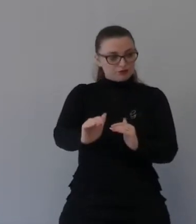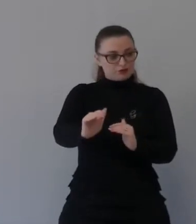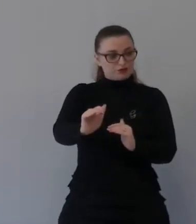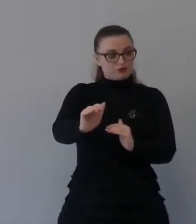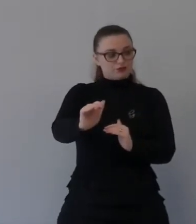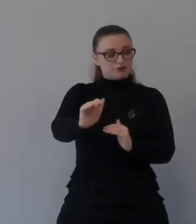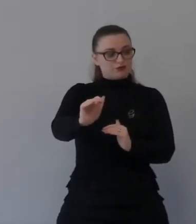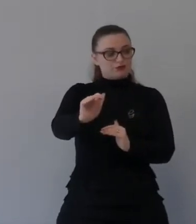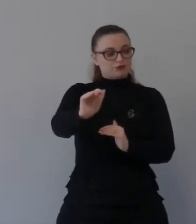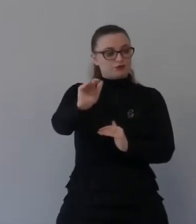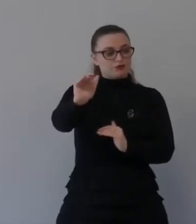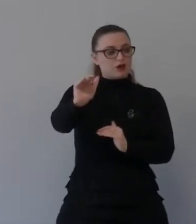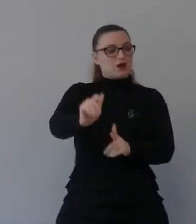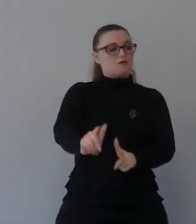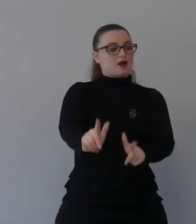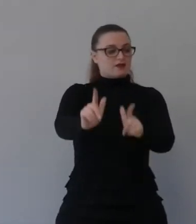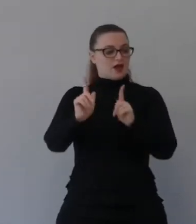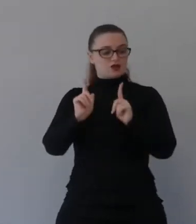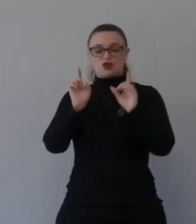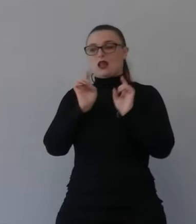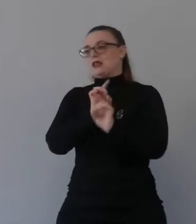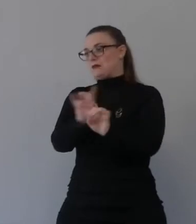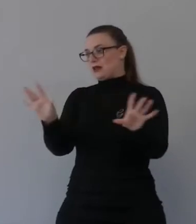e non passerà in giudizio